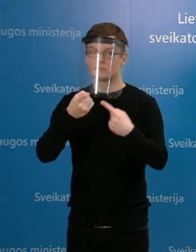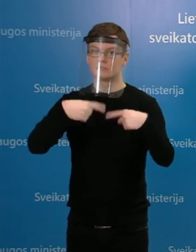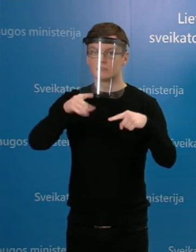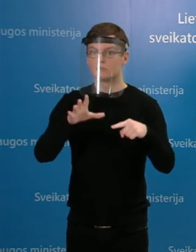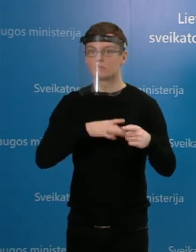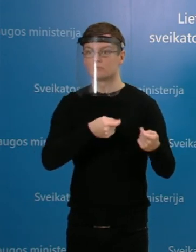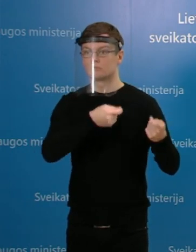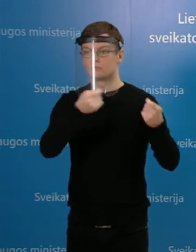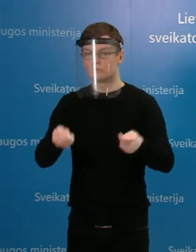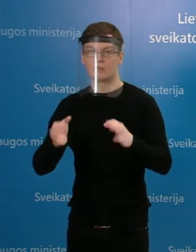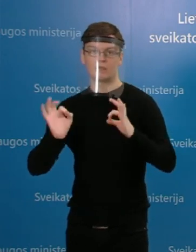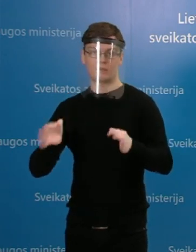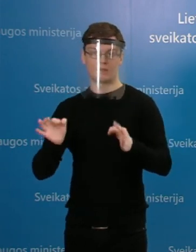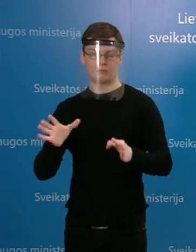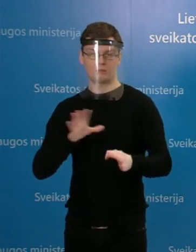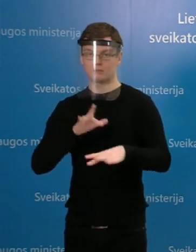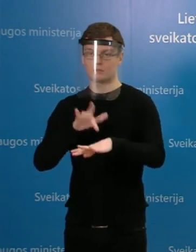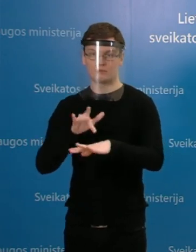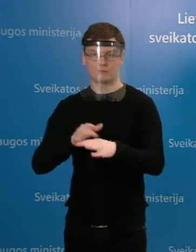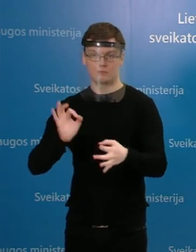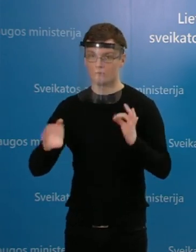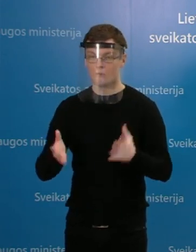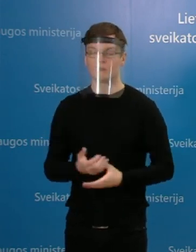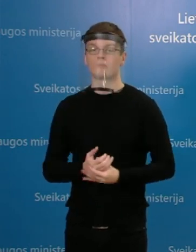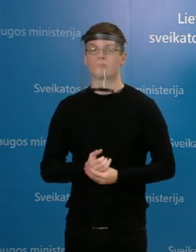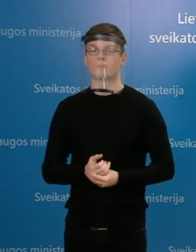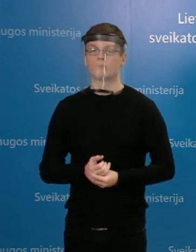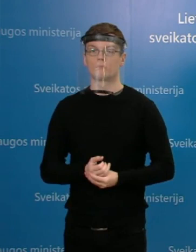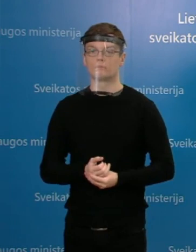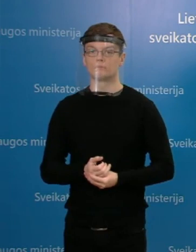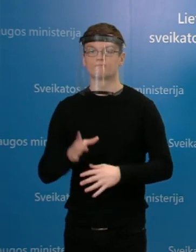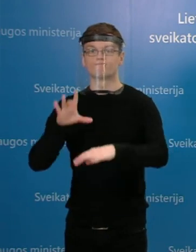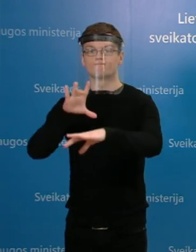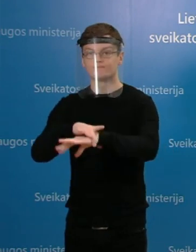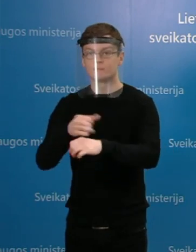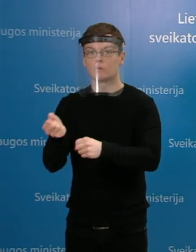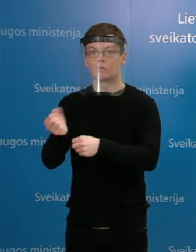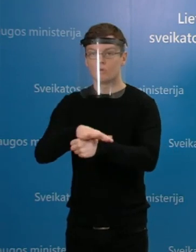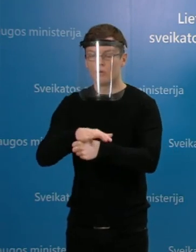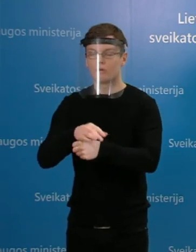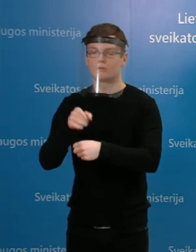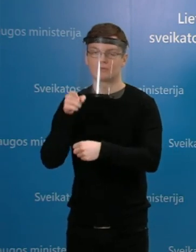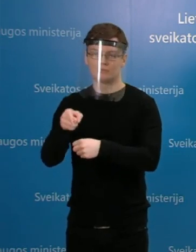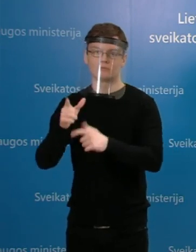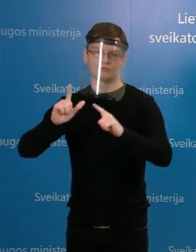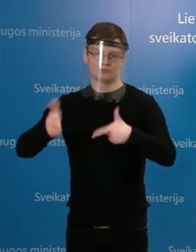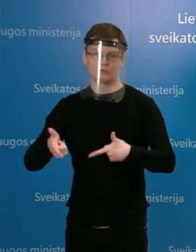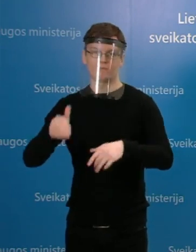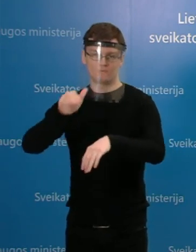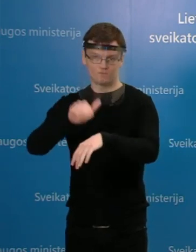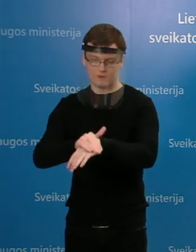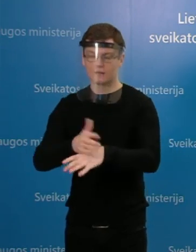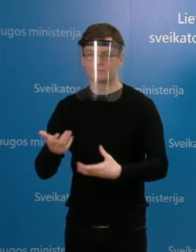simptomų nejūto. Na ir buvo nustatytas COVID-19 teigiamas atvejais ir